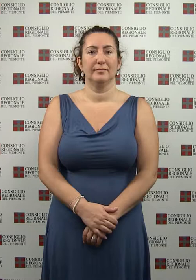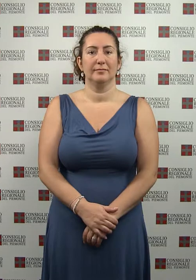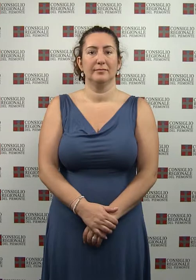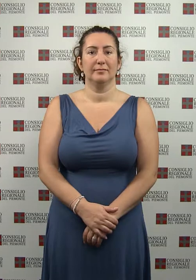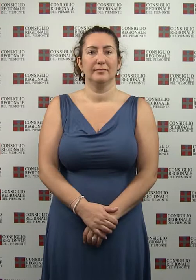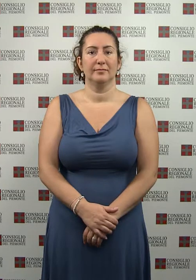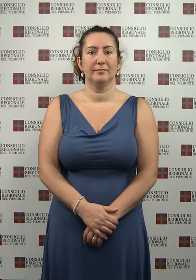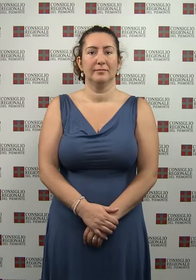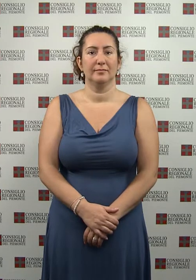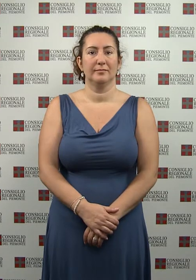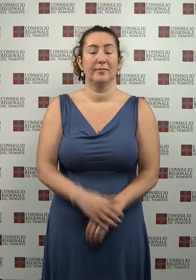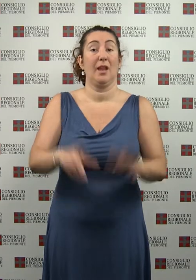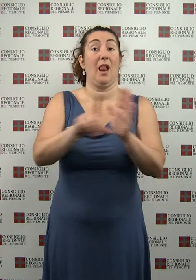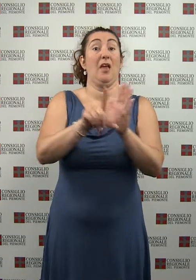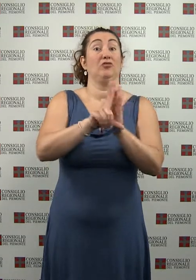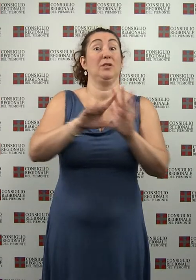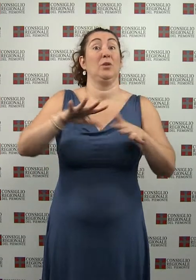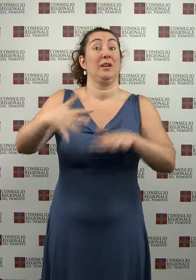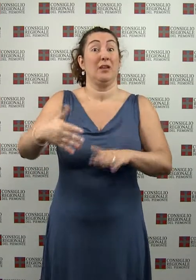Programma di governo per la legislatura